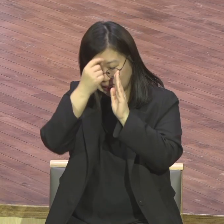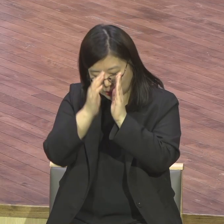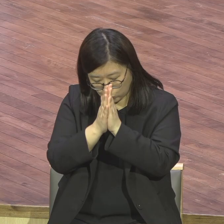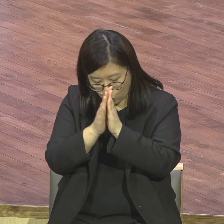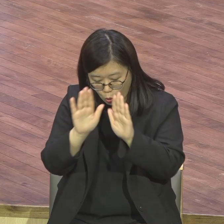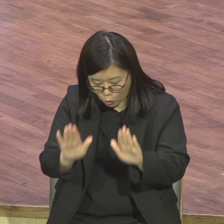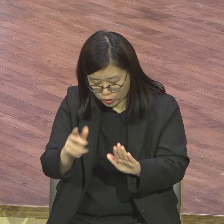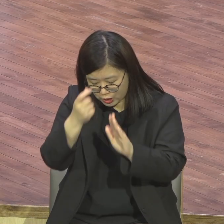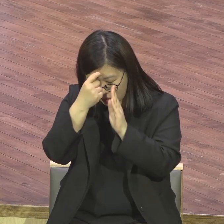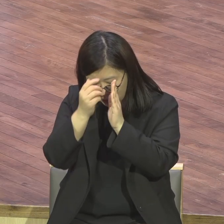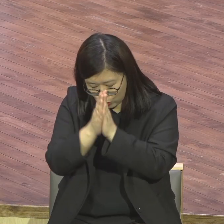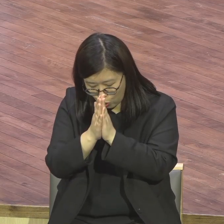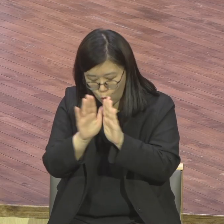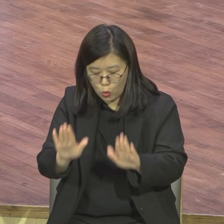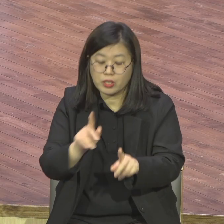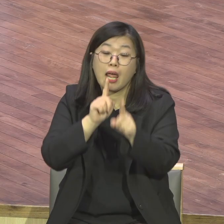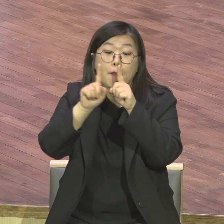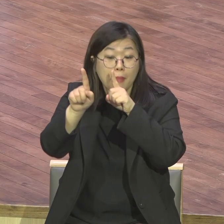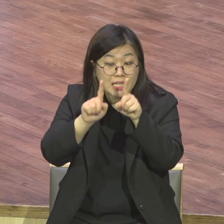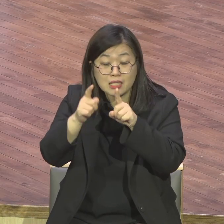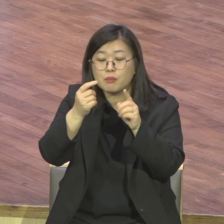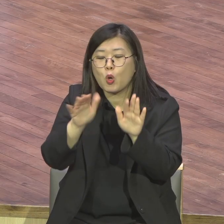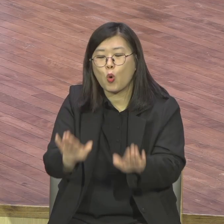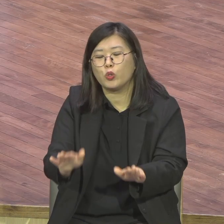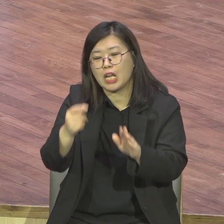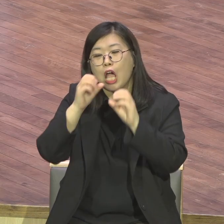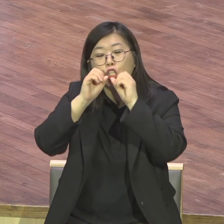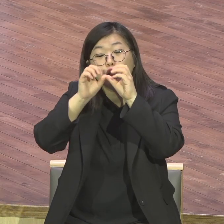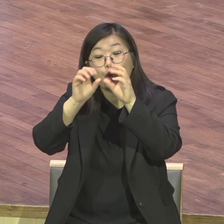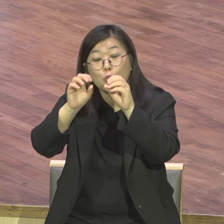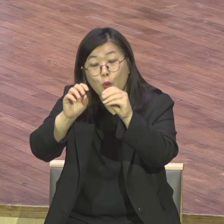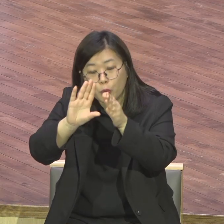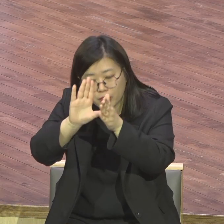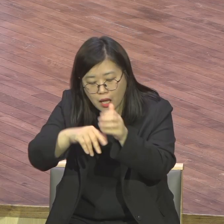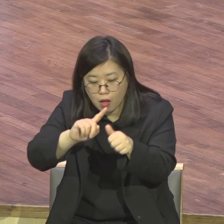정리가 아니고 기가 막힌 거예요 제가 살아오면서 이거 회복해가 다 회복된 거예요